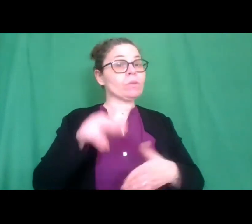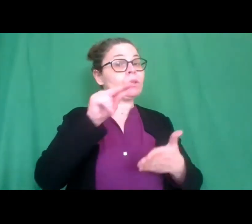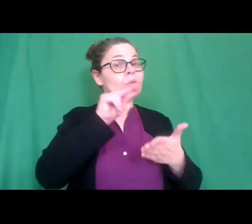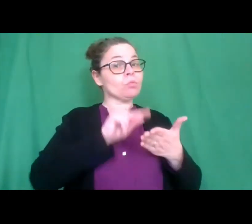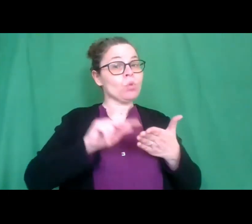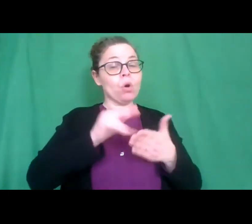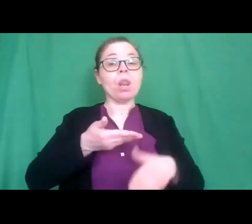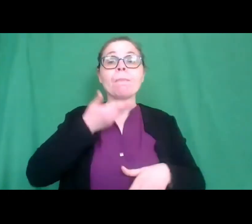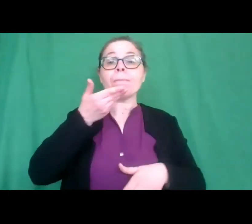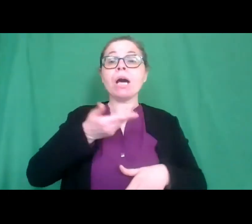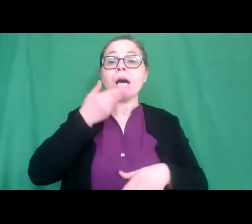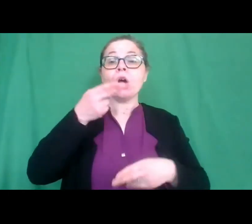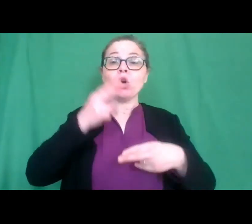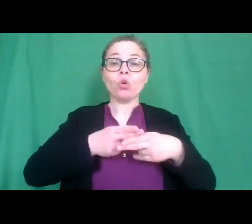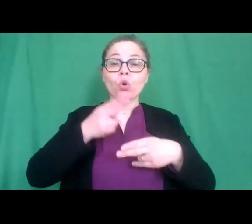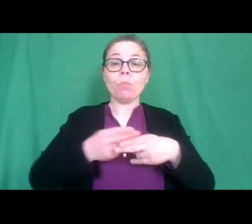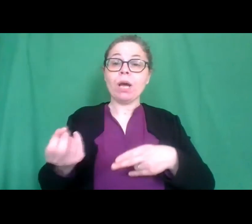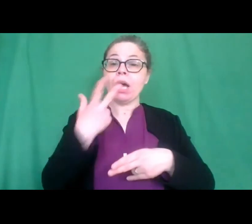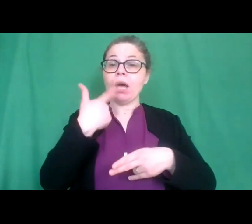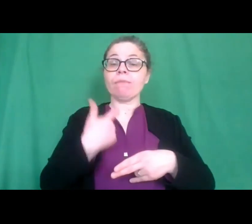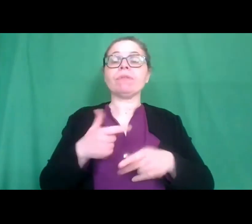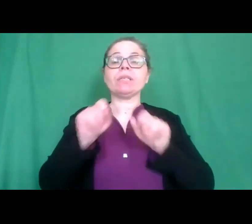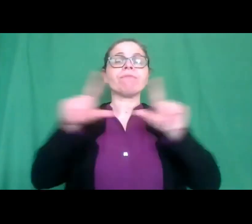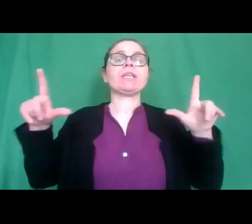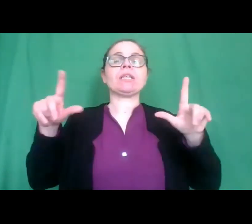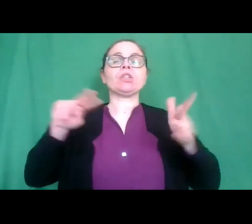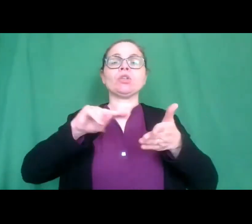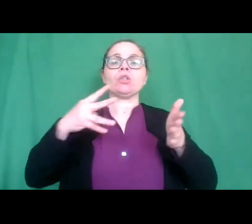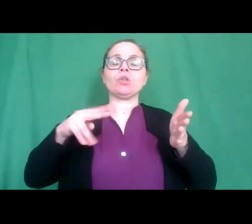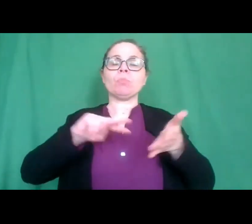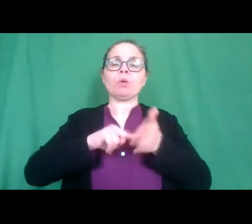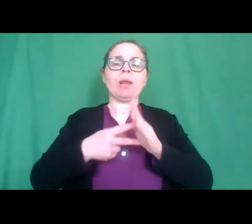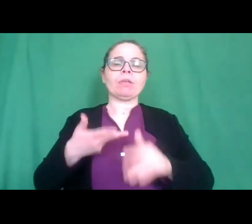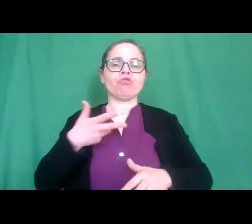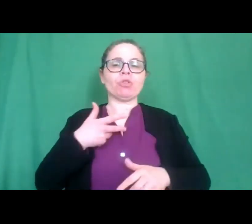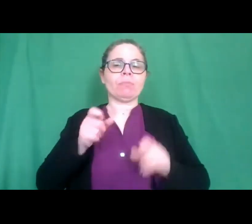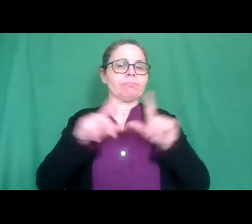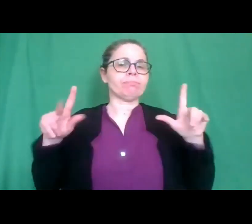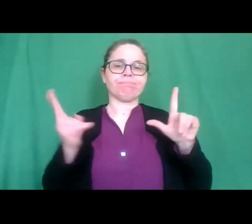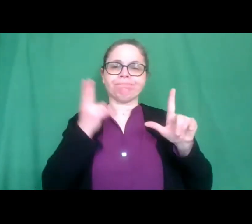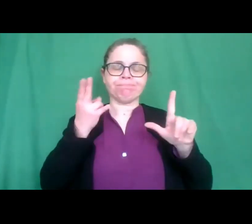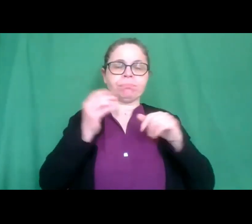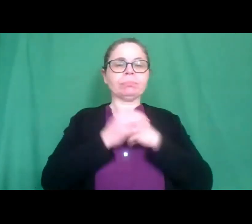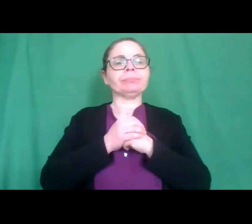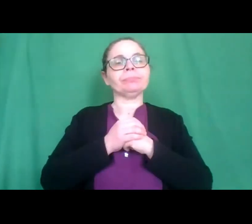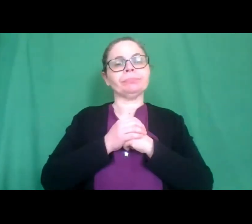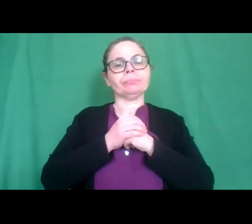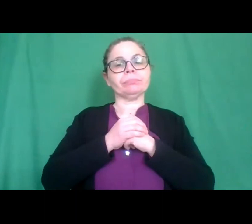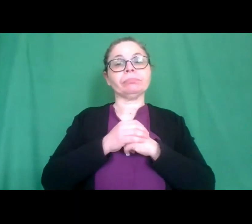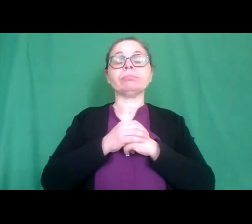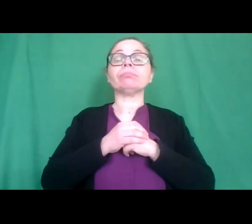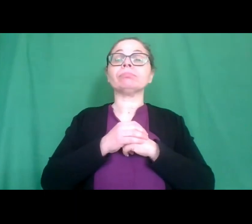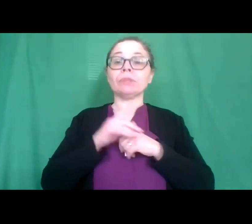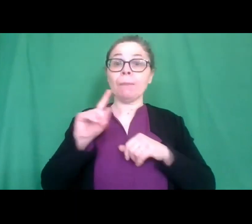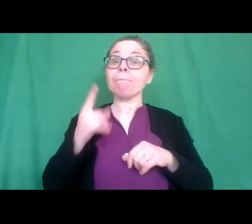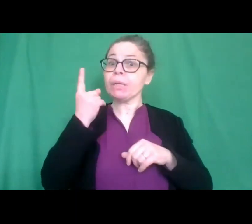Roma ci dice che ha problemi nella video con la telecamera e quindi non può aprirla poi come secondo primo